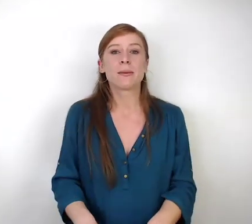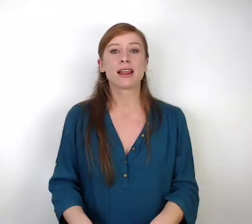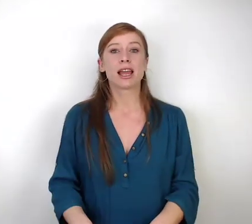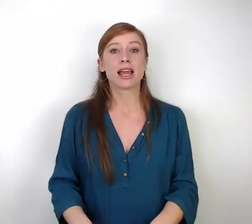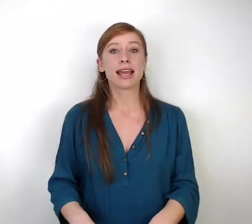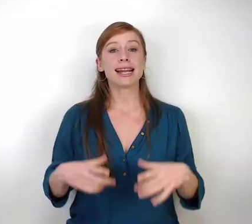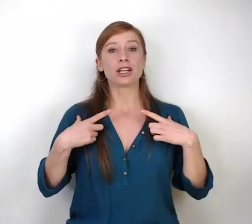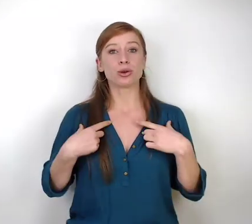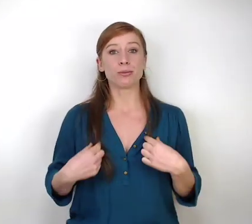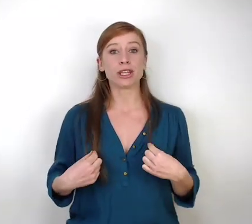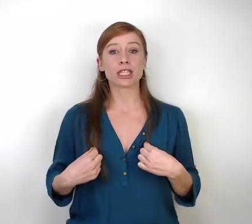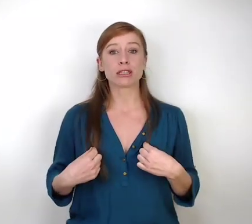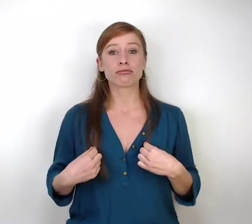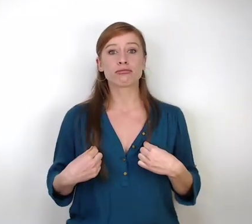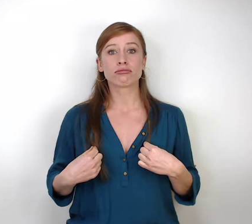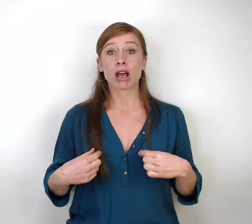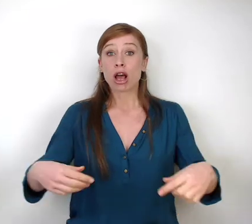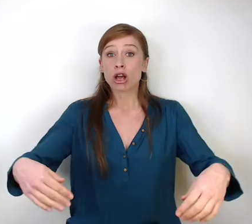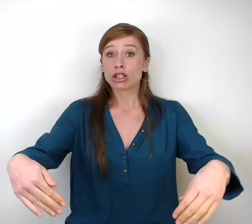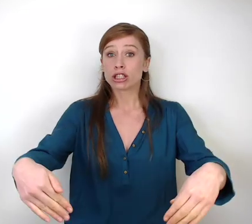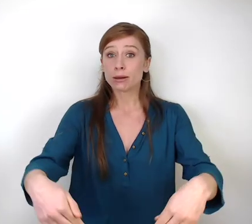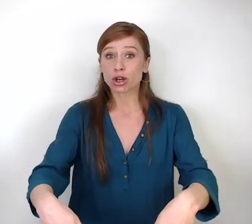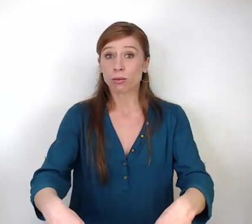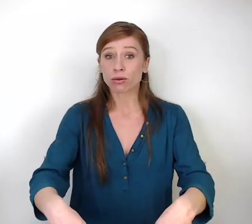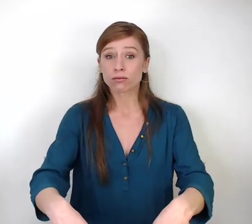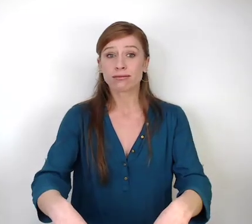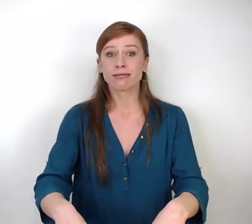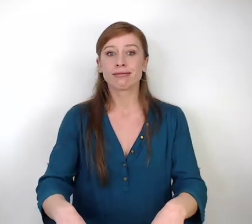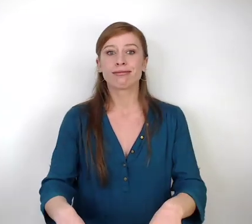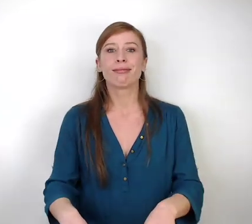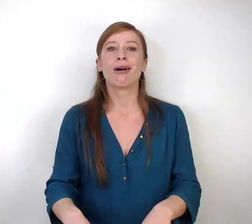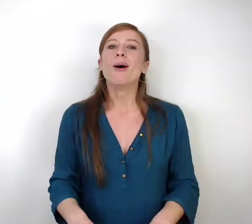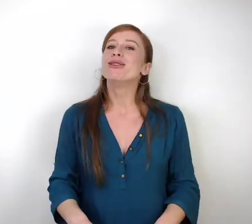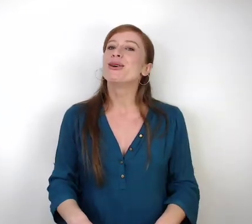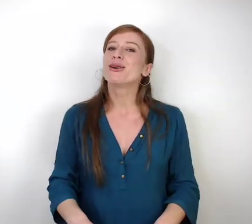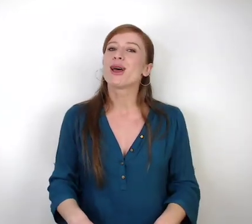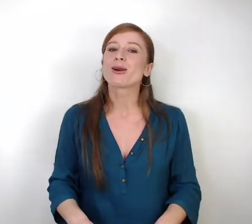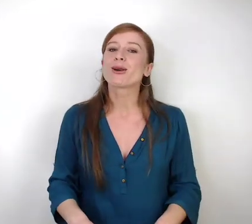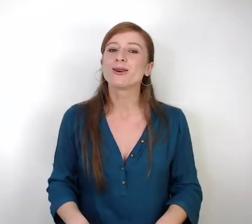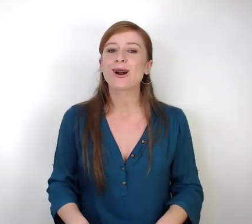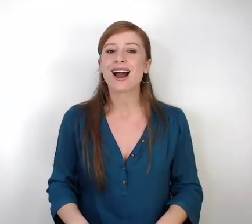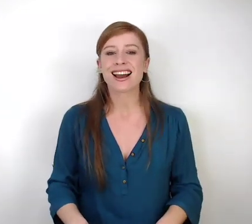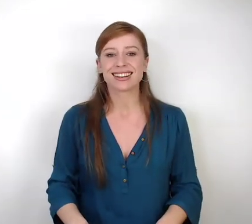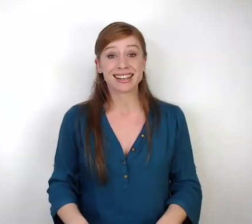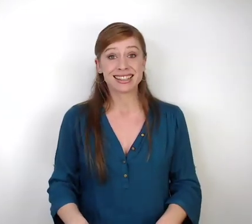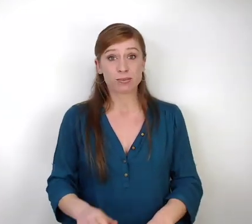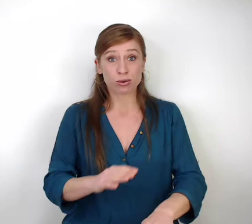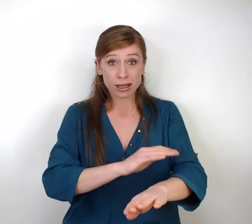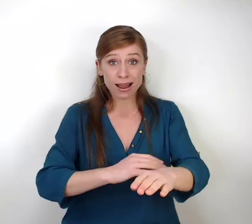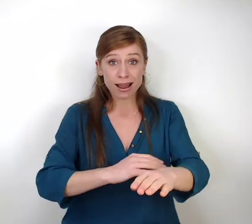Et la chemise, c'est pour les jambes. Mais non, n'importe quoi, c'est pour les bras